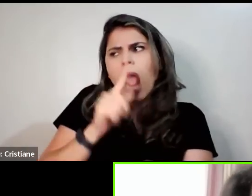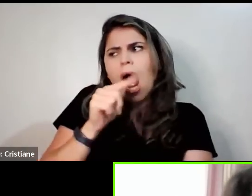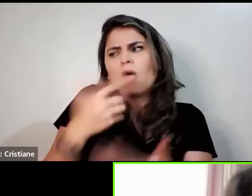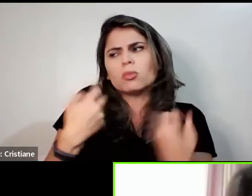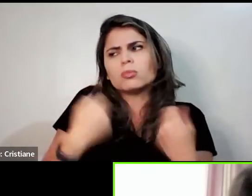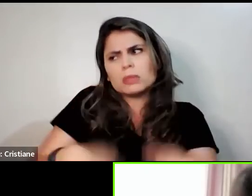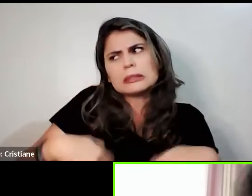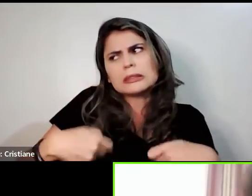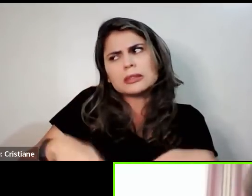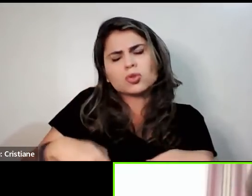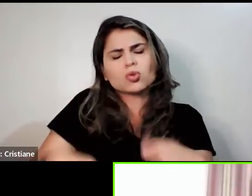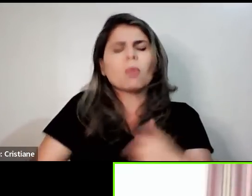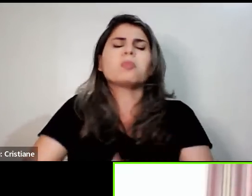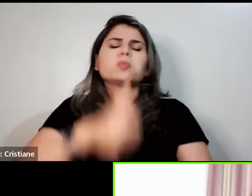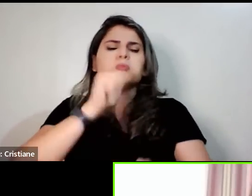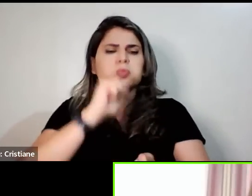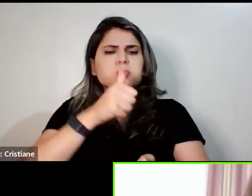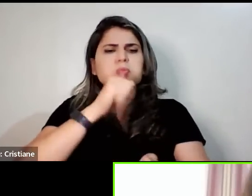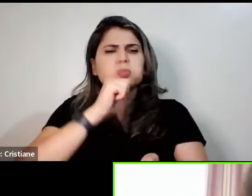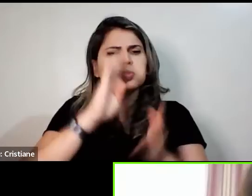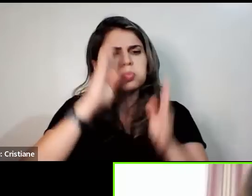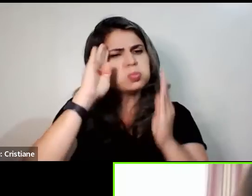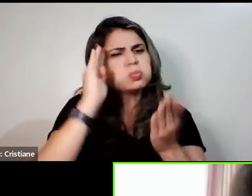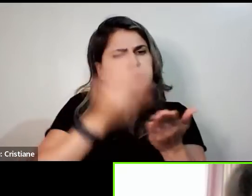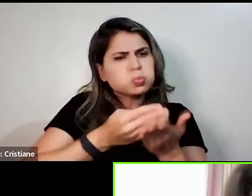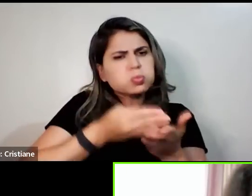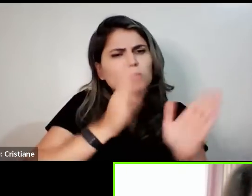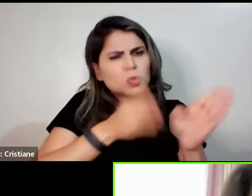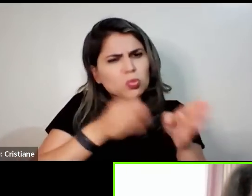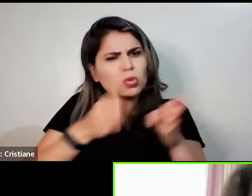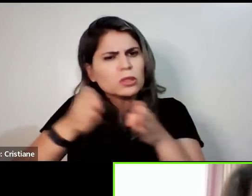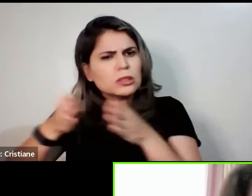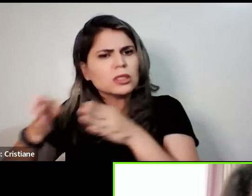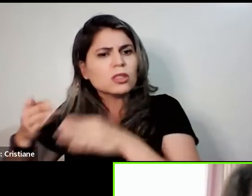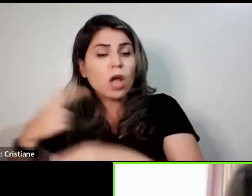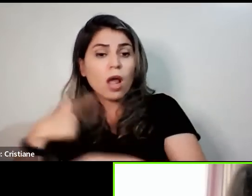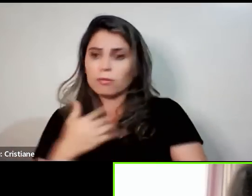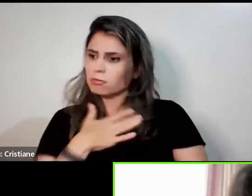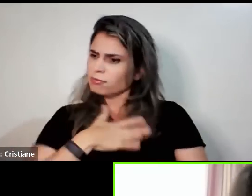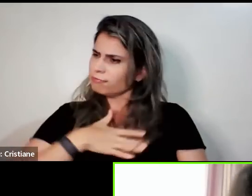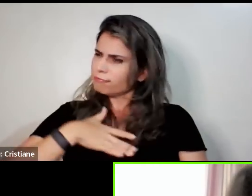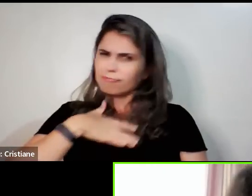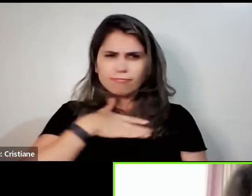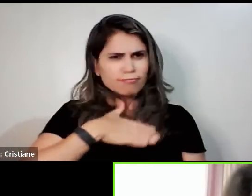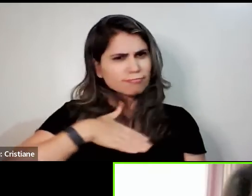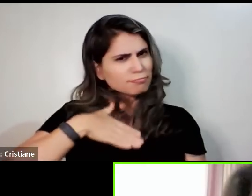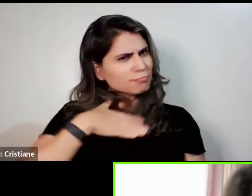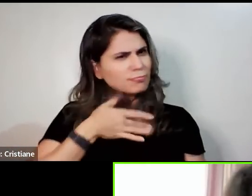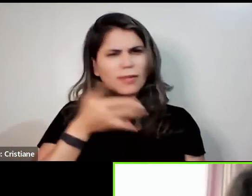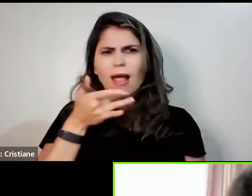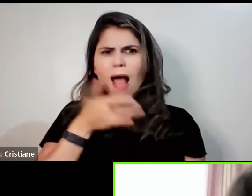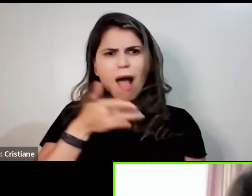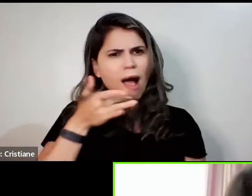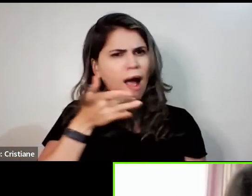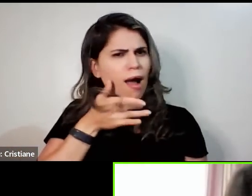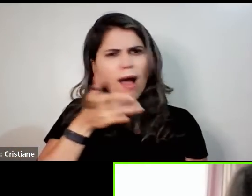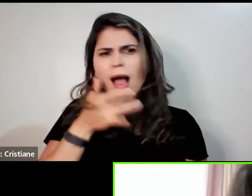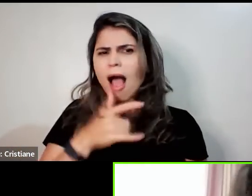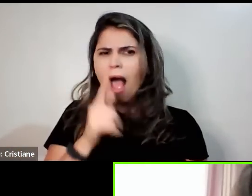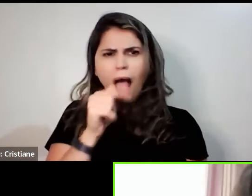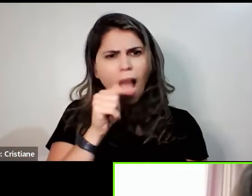tomar de forma correta. E eu gostei tanto da água que eu passei a ter vontade de tomar água, coisa que eu não tinha.